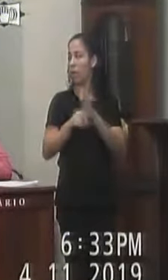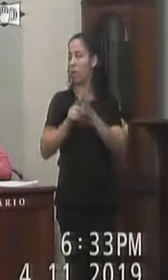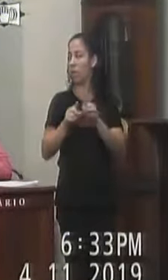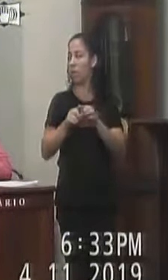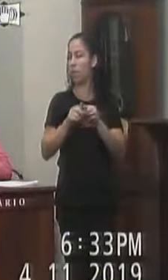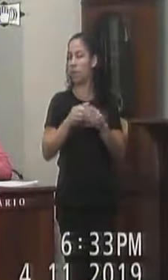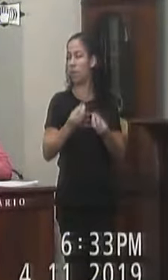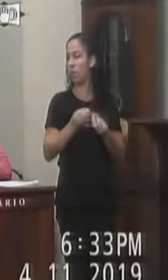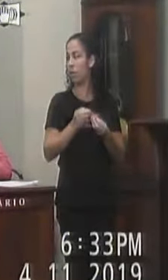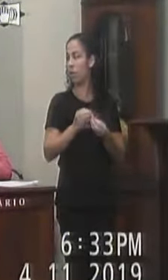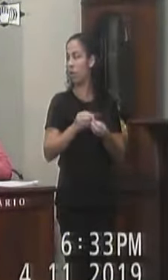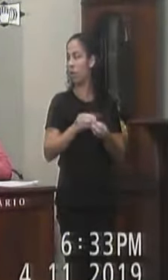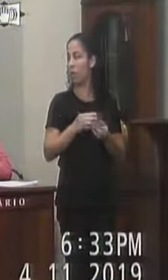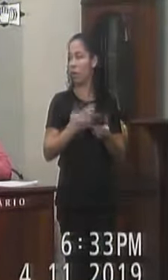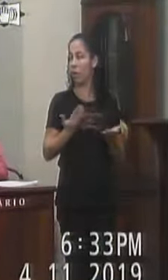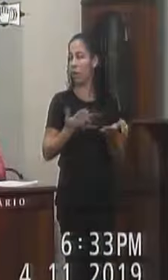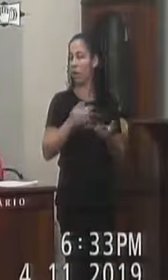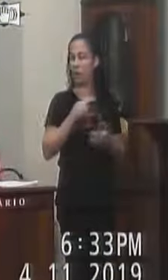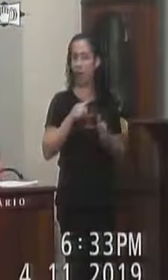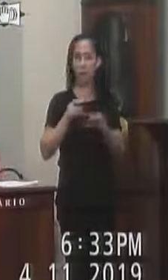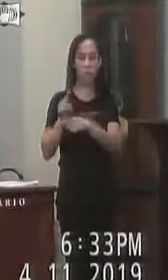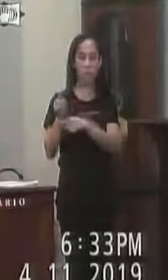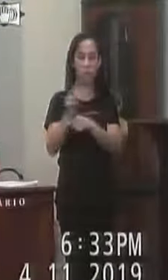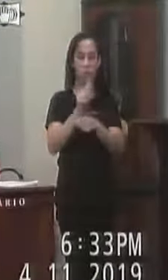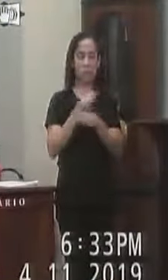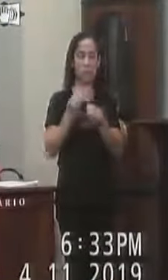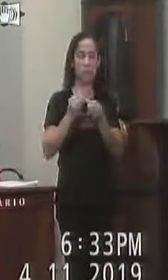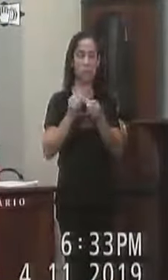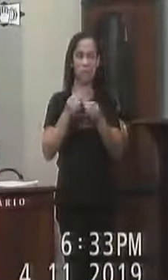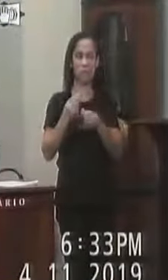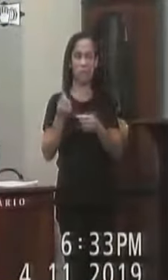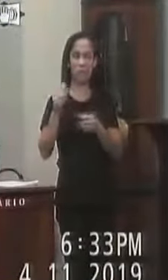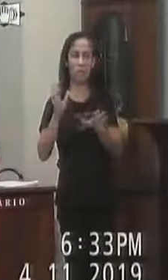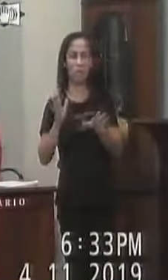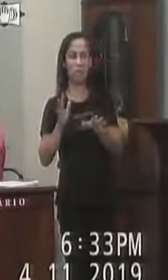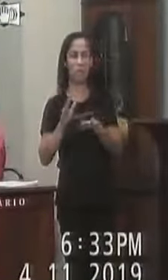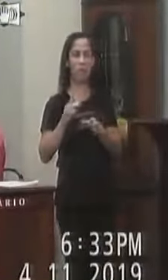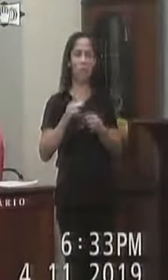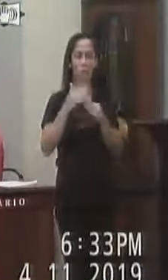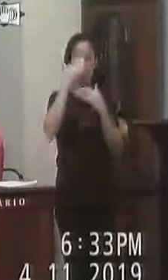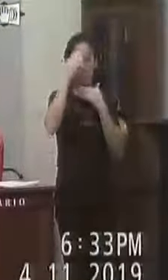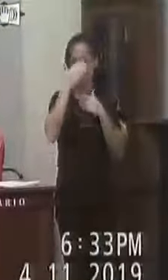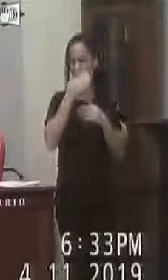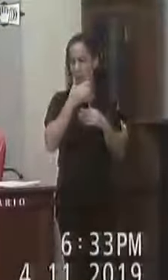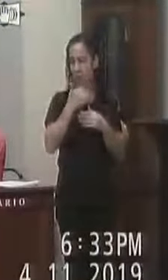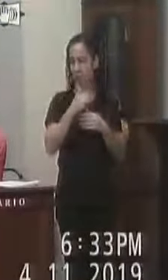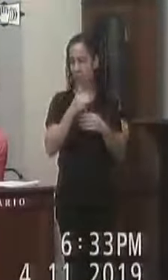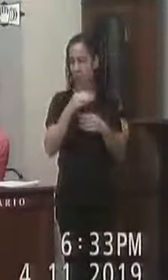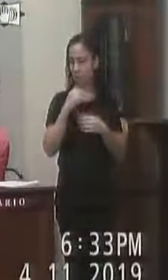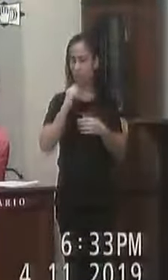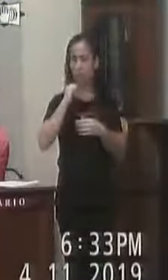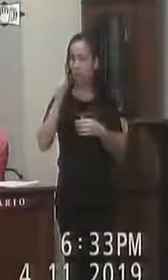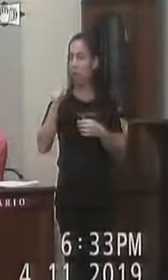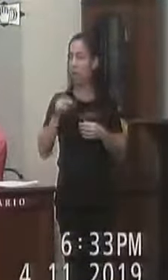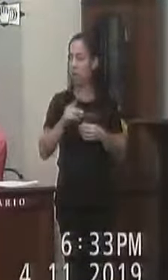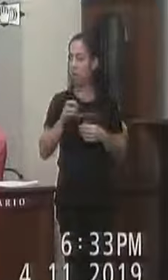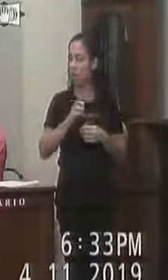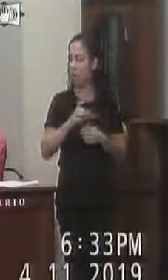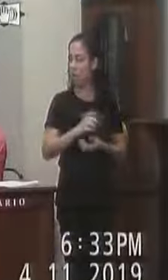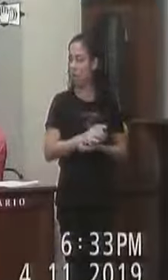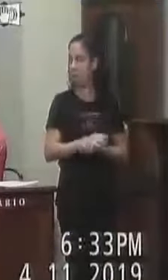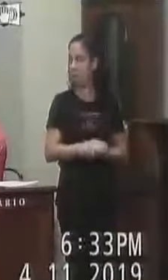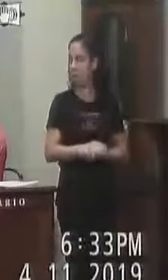poder legislativo É atuar na parte fiscalizadora No controle dos gastos públicos Sala das sessões 11 de abril Vereador Professor Rafael